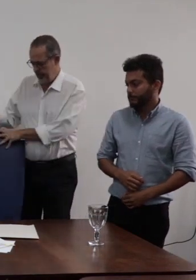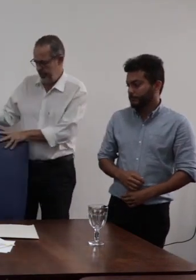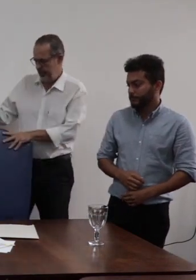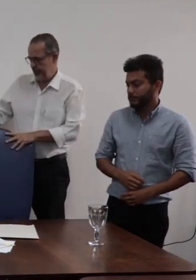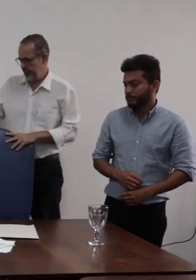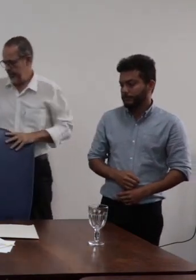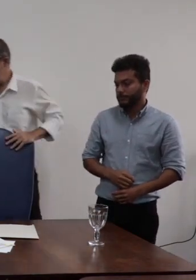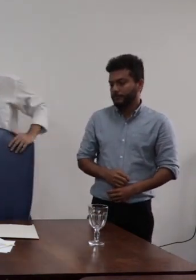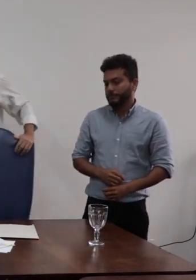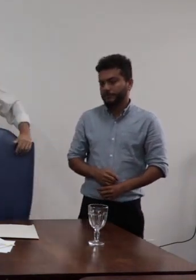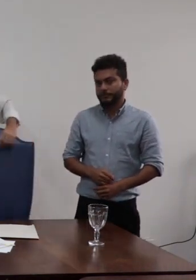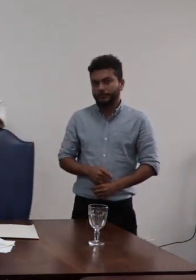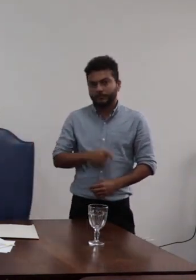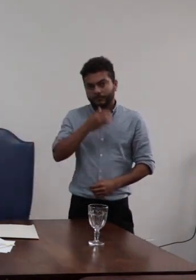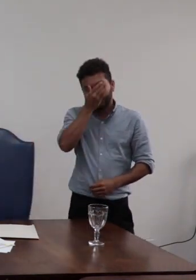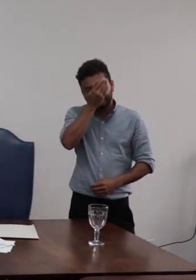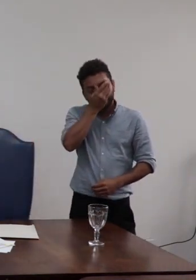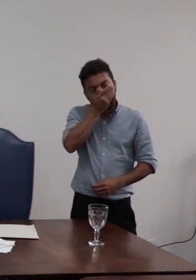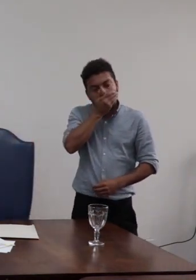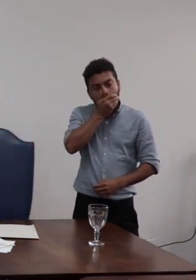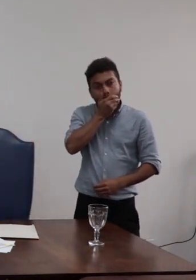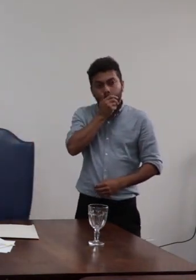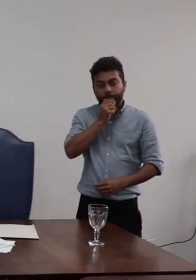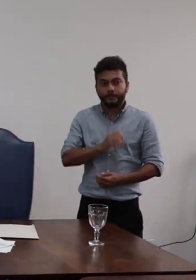se colocar aqui